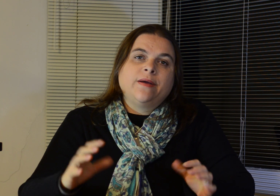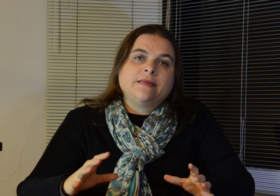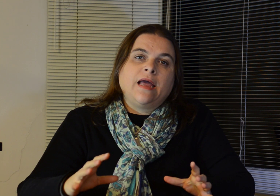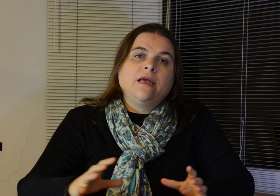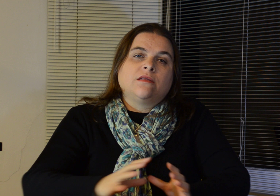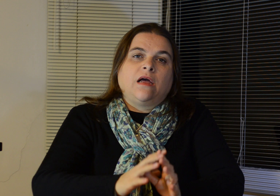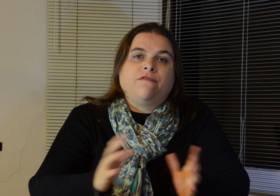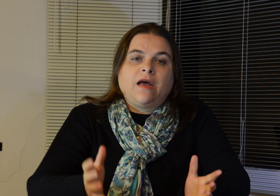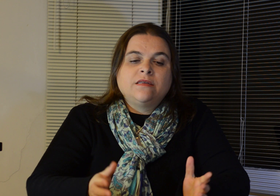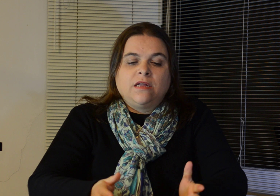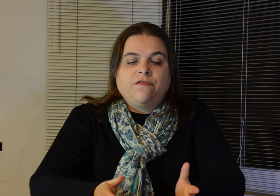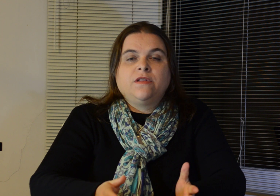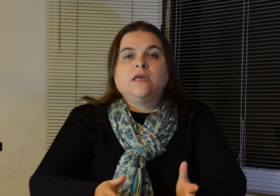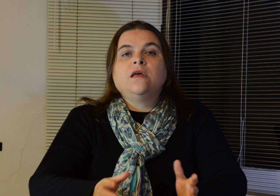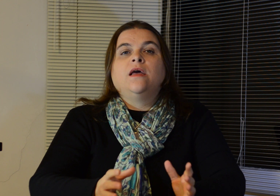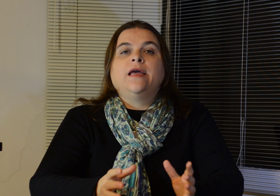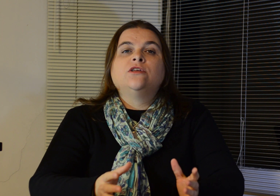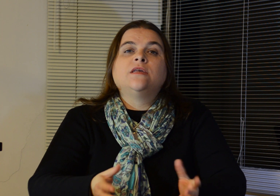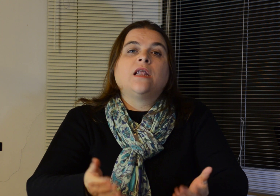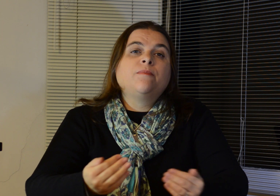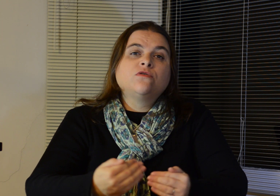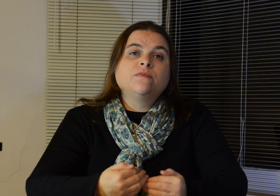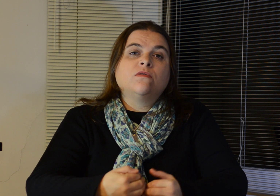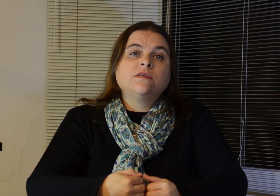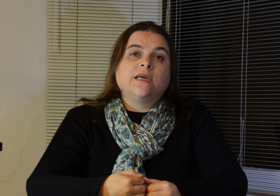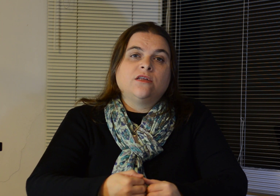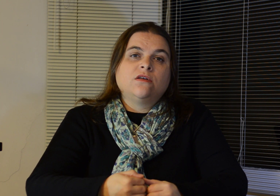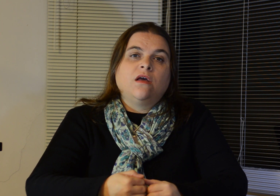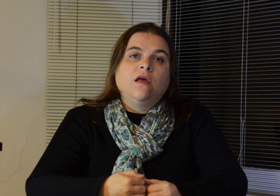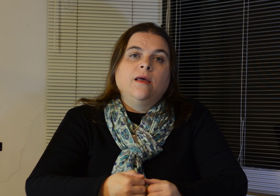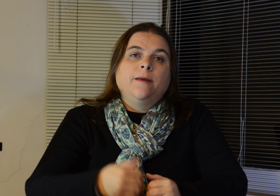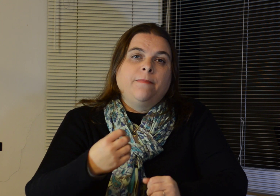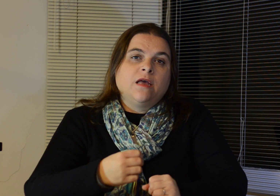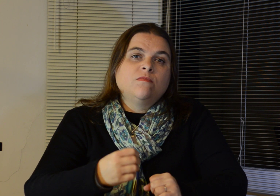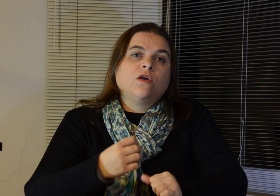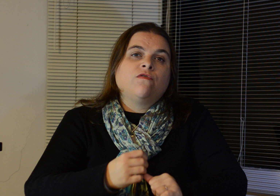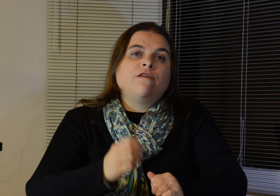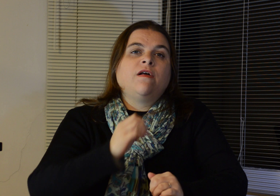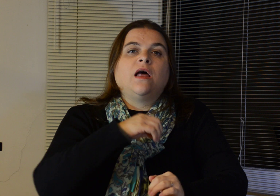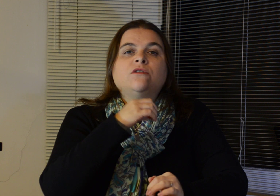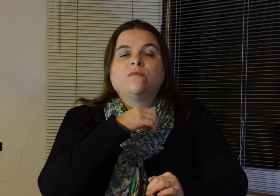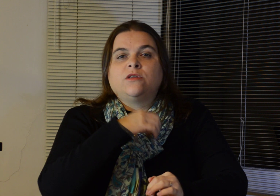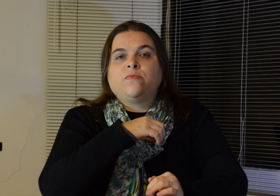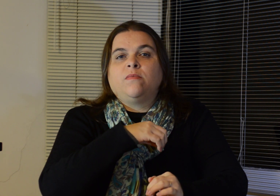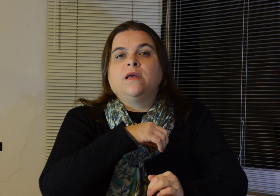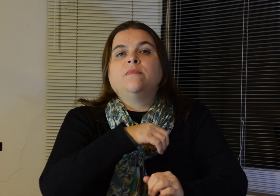a ideia da frase da EFT, é dizer lá para o subconsciente, mesmo que eu vá falar sobre esse problema,